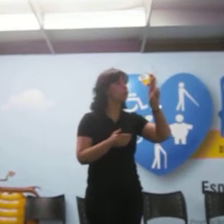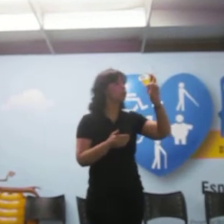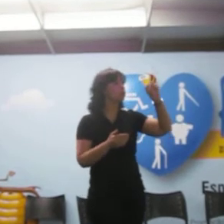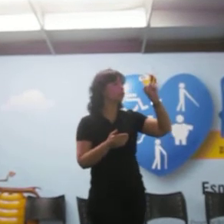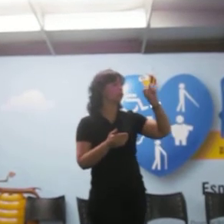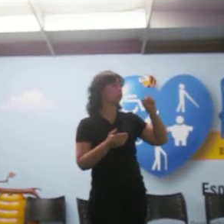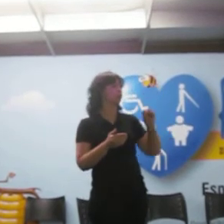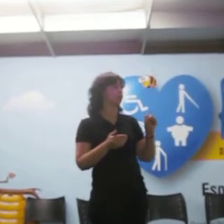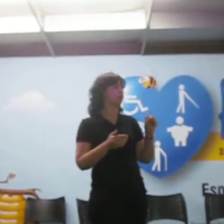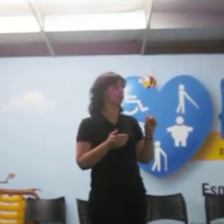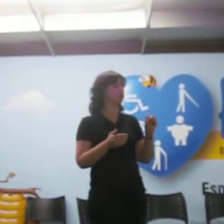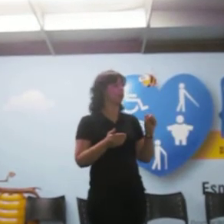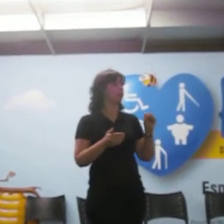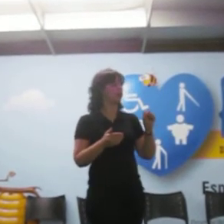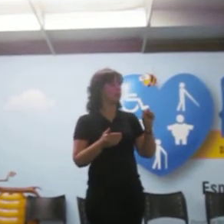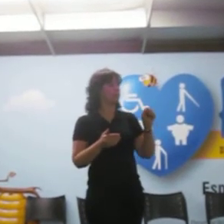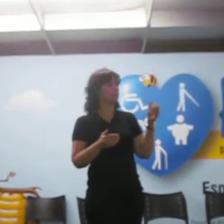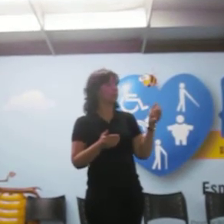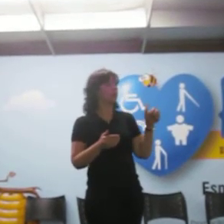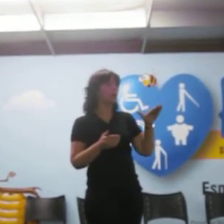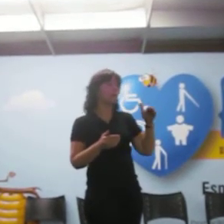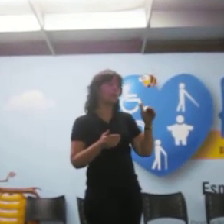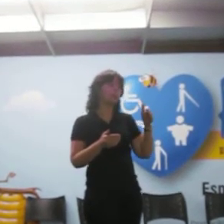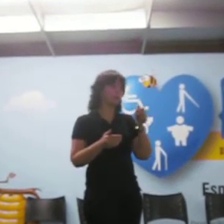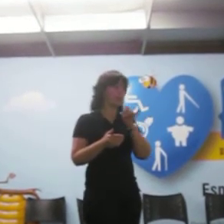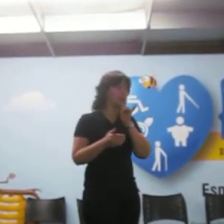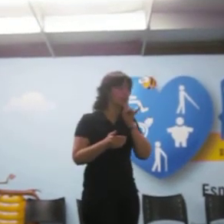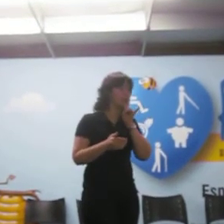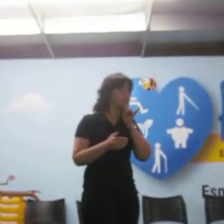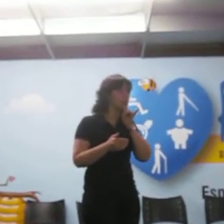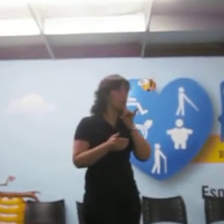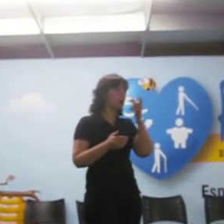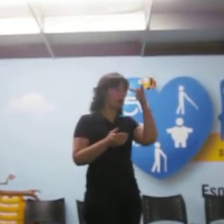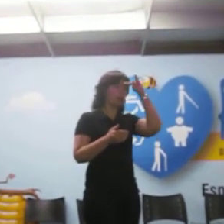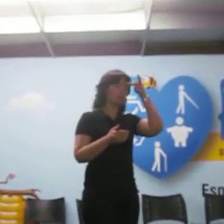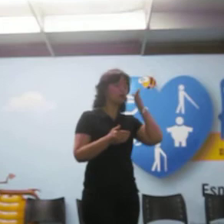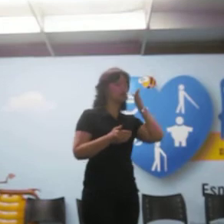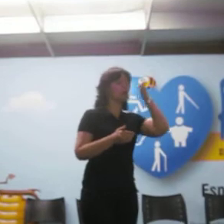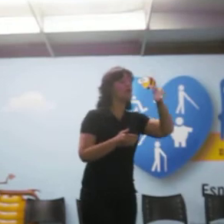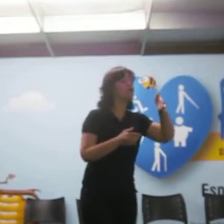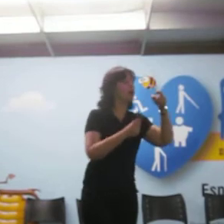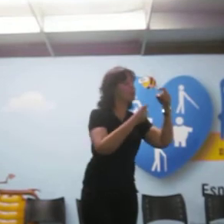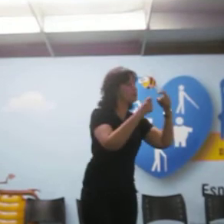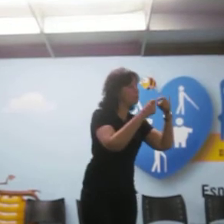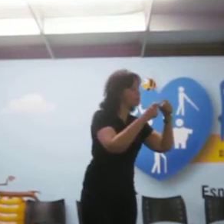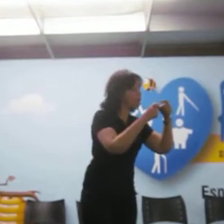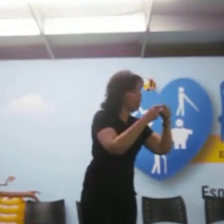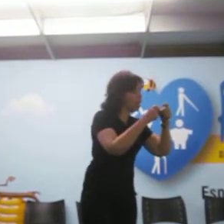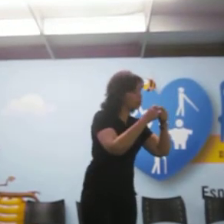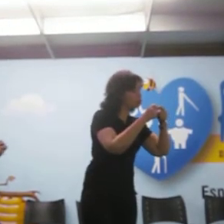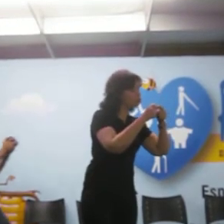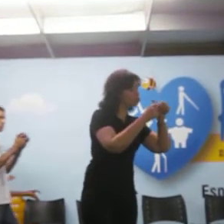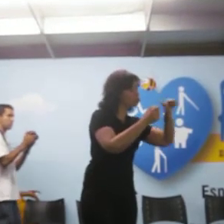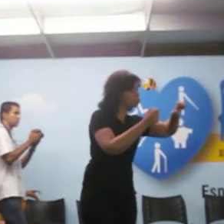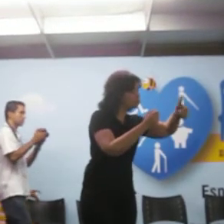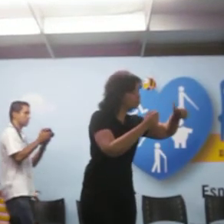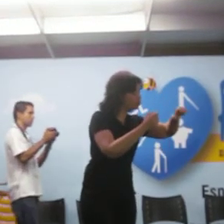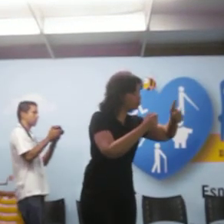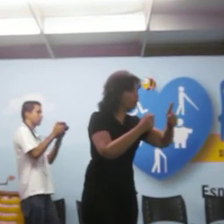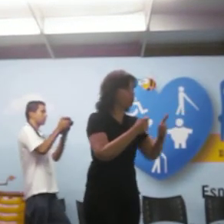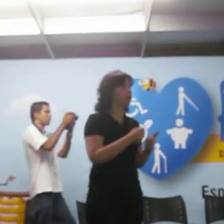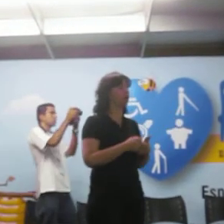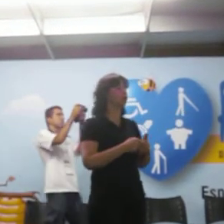O paciente se dirige a um atendimento médico credenciado Para ser avaliado qual a sua